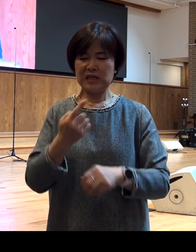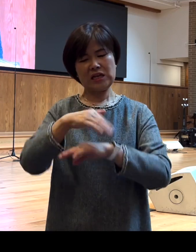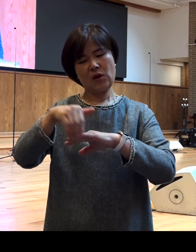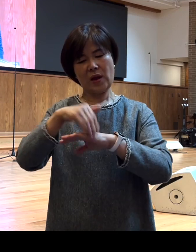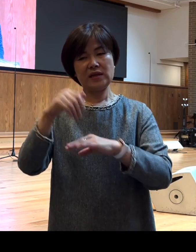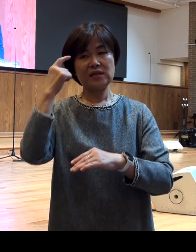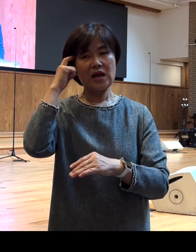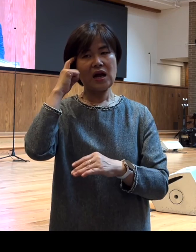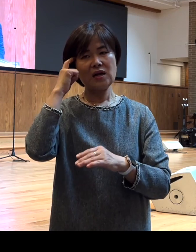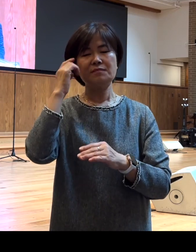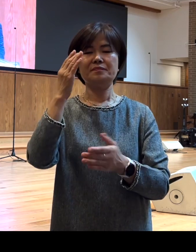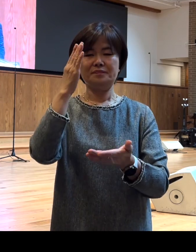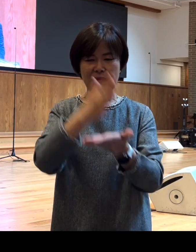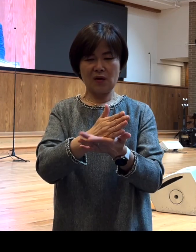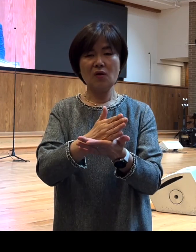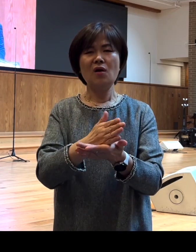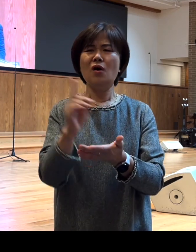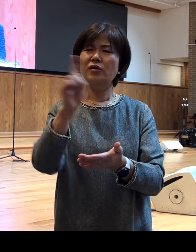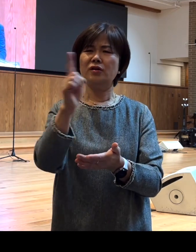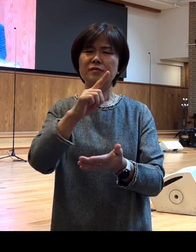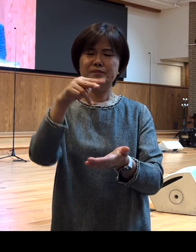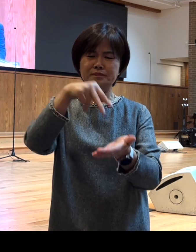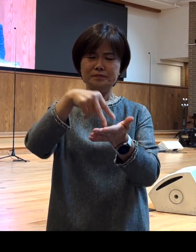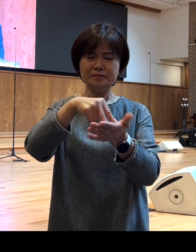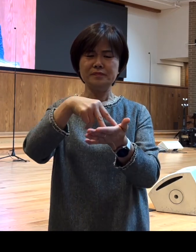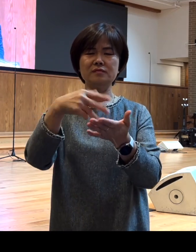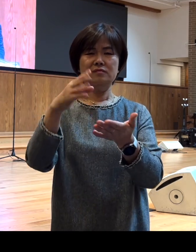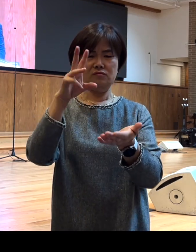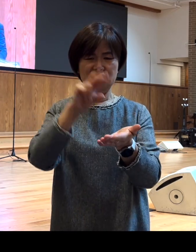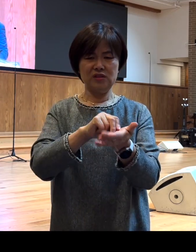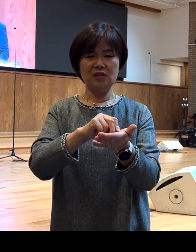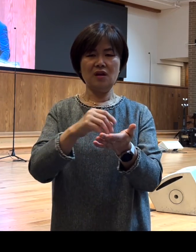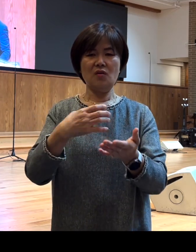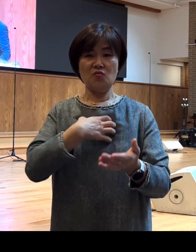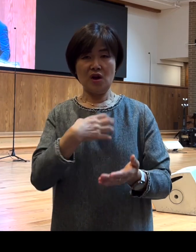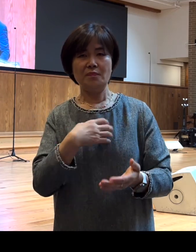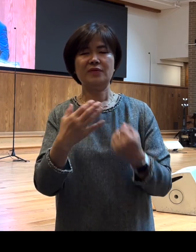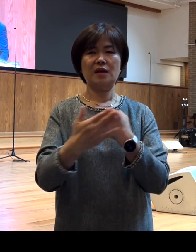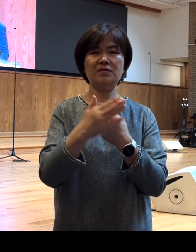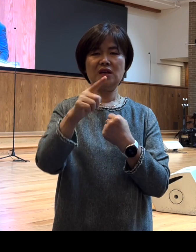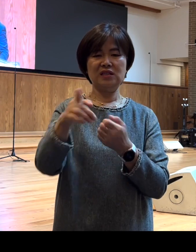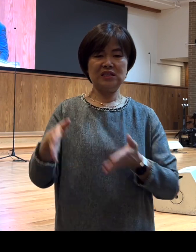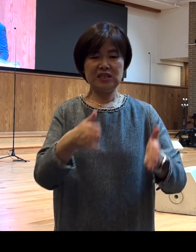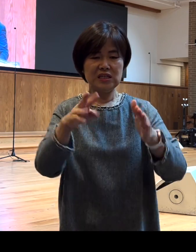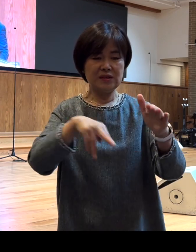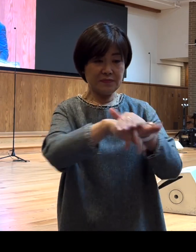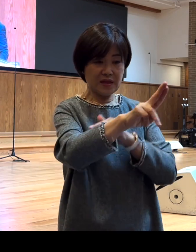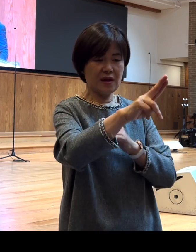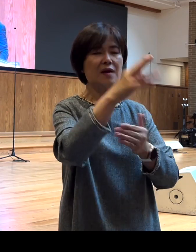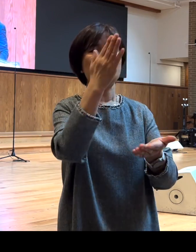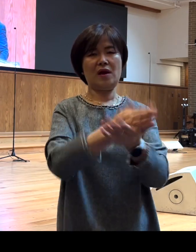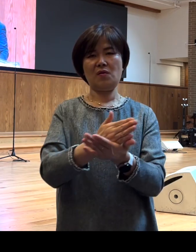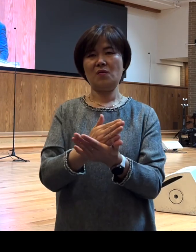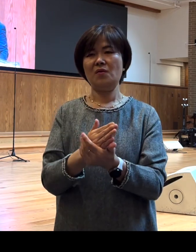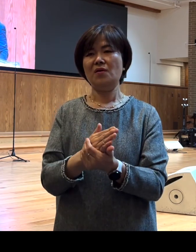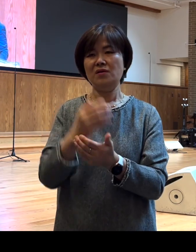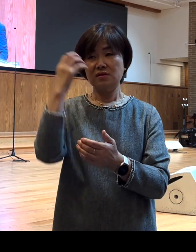생각이 아니라 어떤 환경 때문에 위기 때문에 그 길을 피해간 것이 아니라 그럼 성령께서